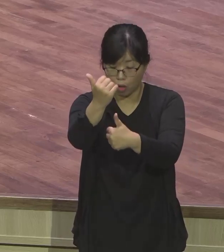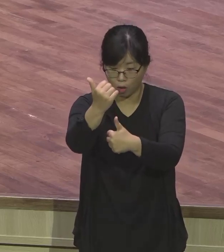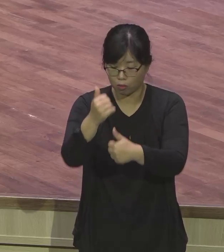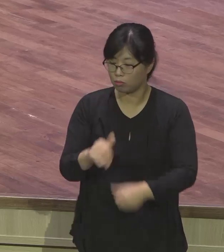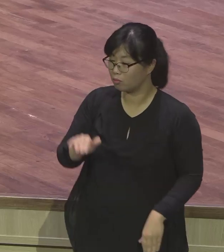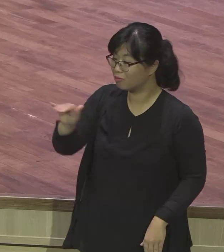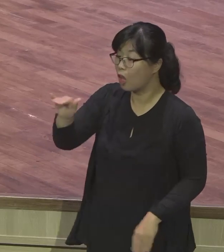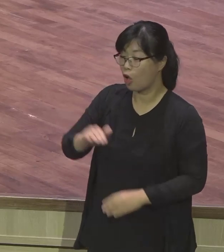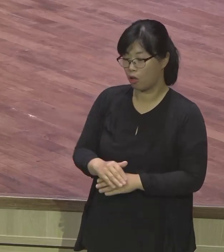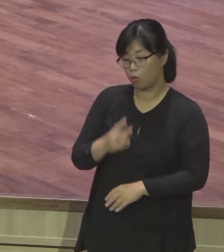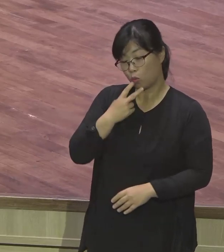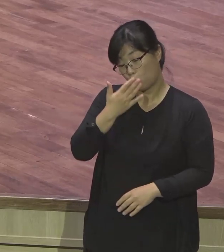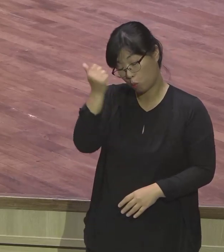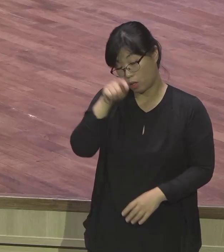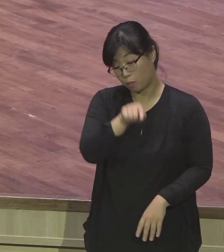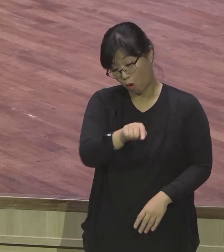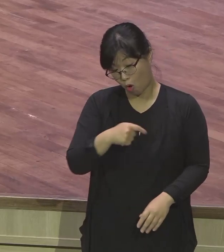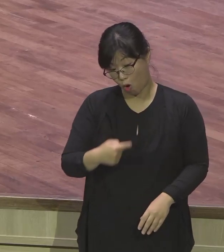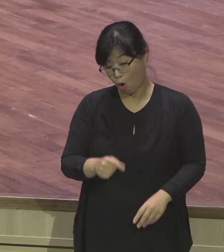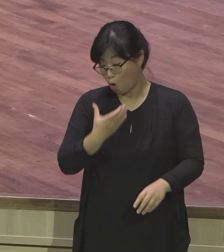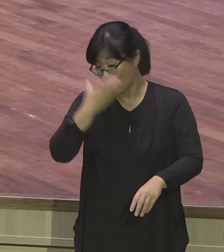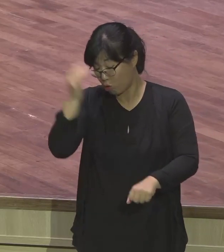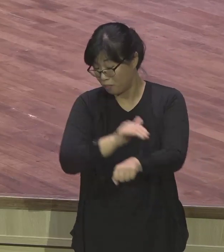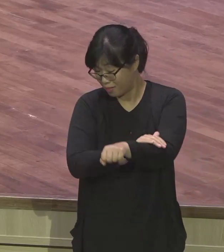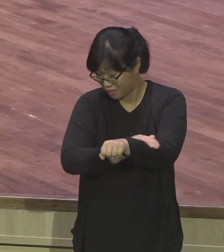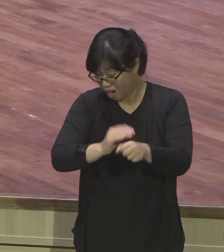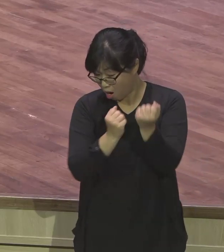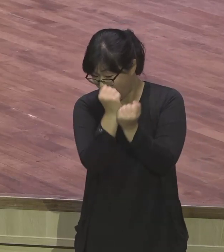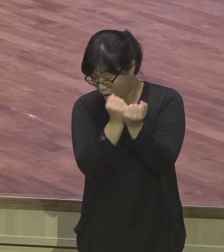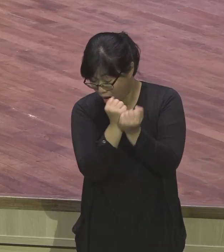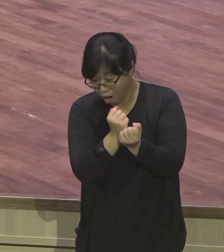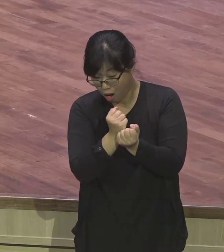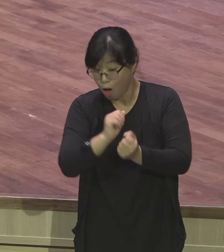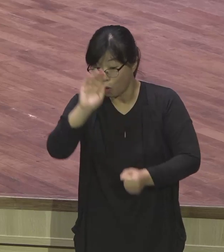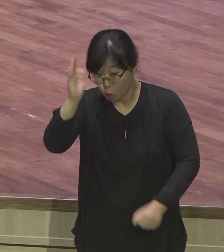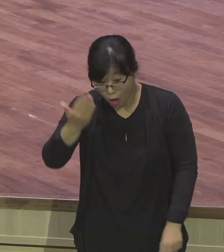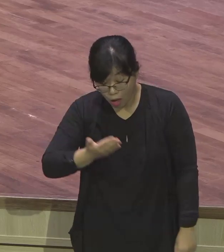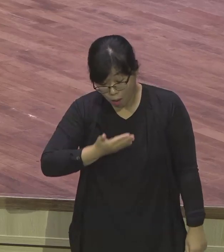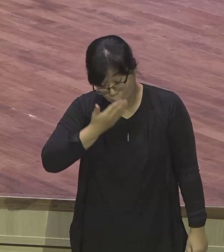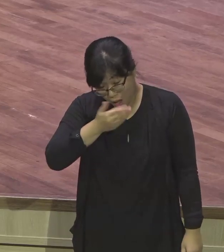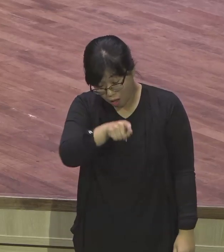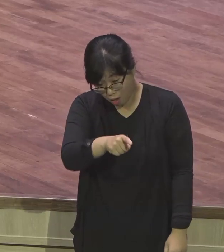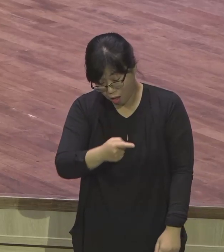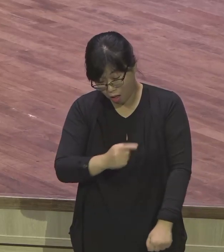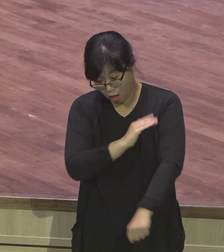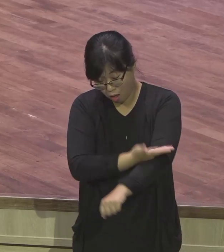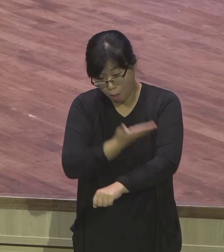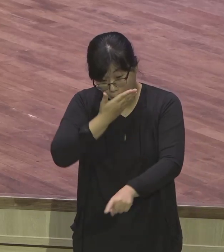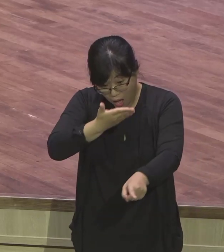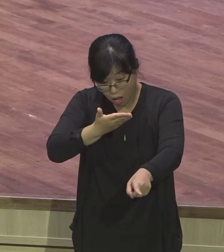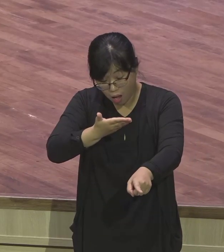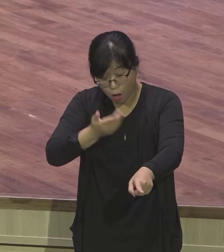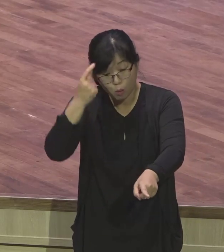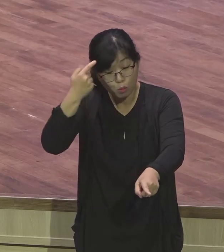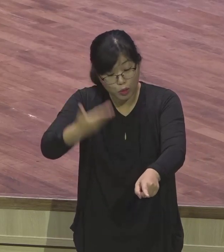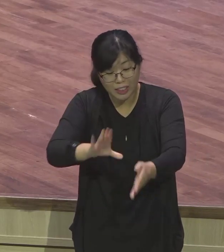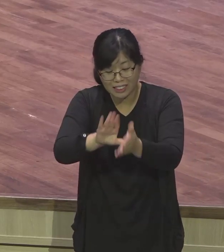내 꿈 해석해봐. 꿈을 해석하는 분은 하나님이십니다. 자기가 아니라고. 너가 꿈을 해석을